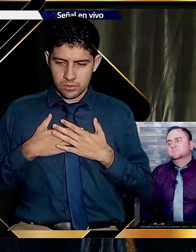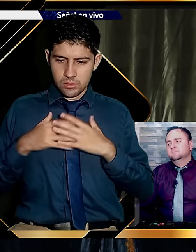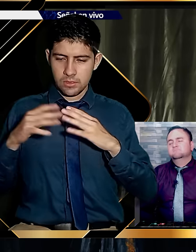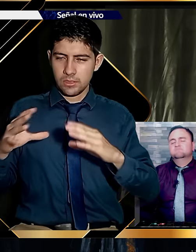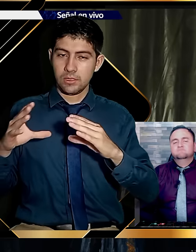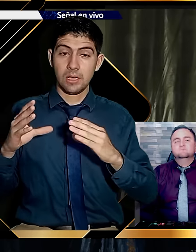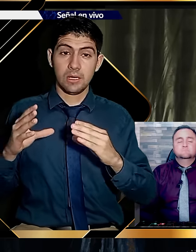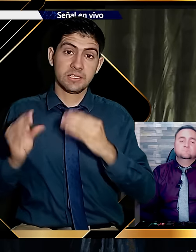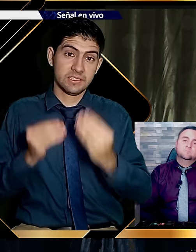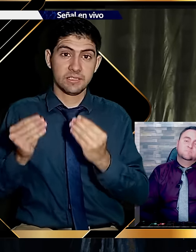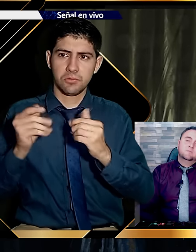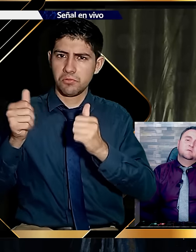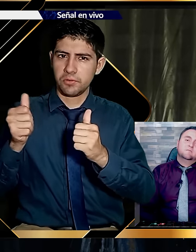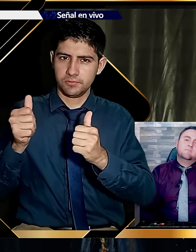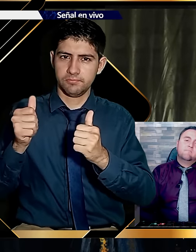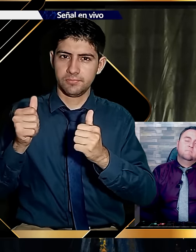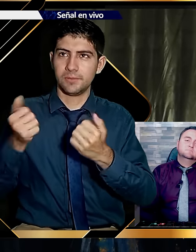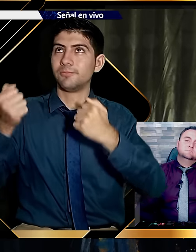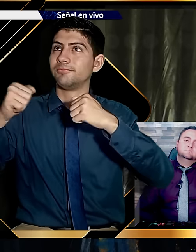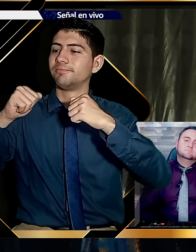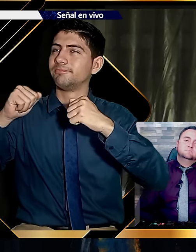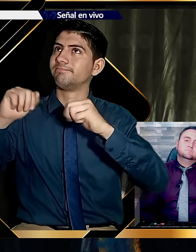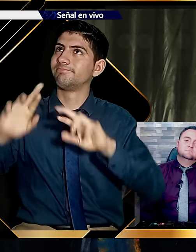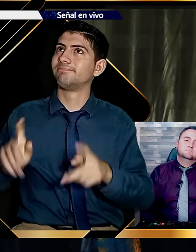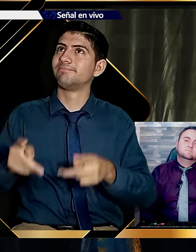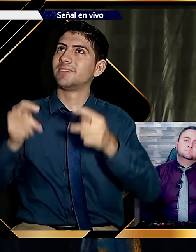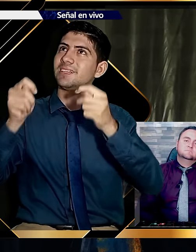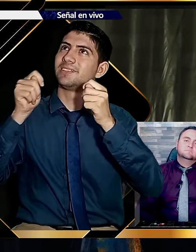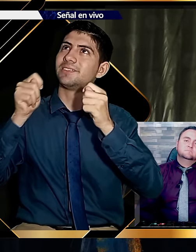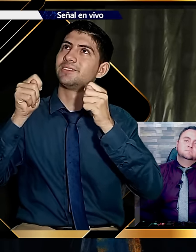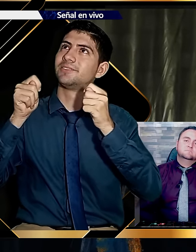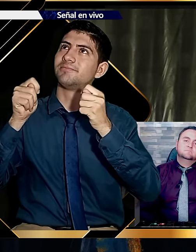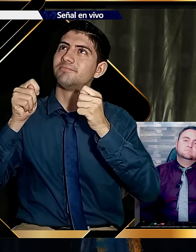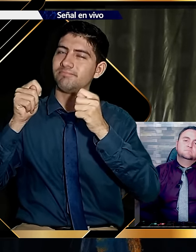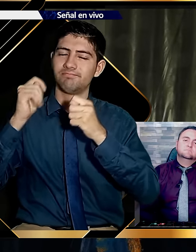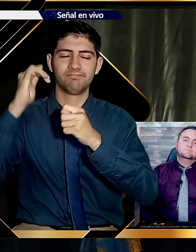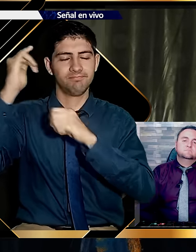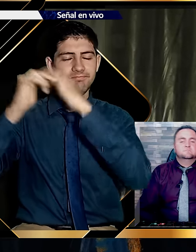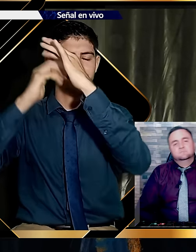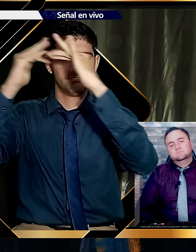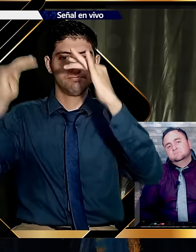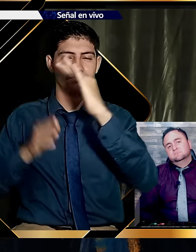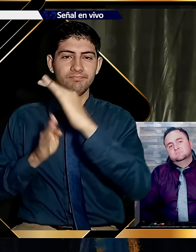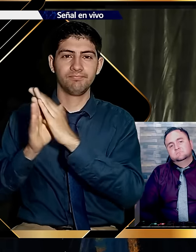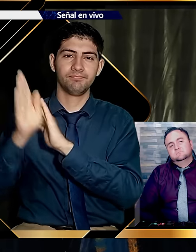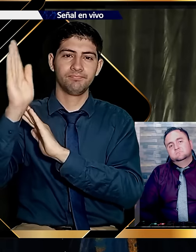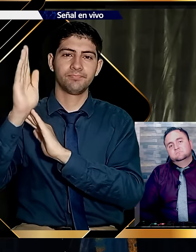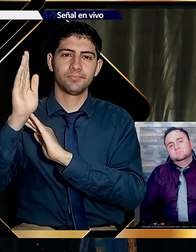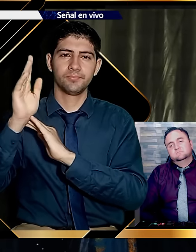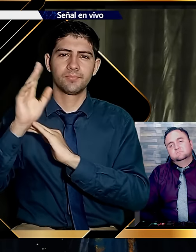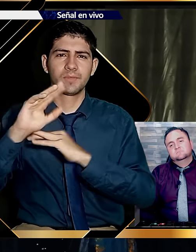Retén lo que tienes. Para que ninguno tome tu corona. Pero quiero ahora entrar en detalle. Para esta ocasión.